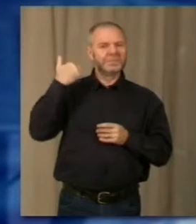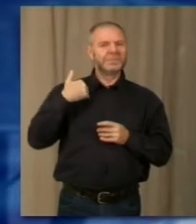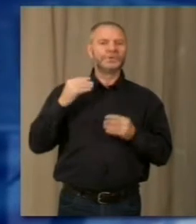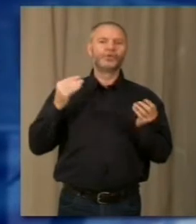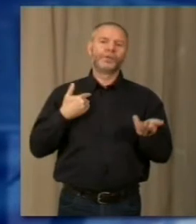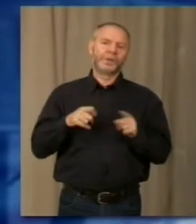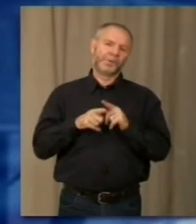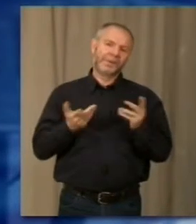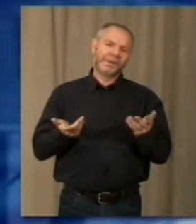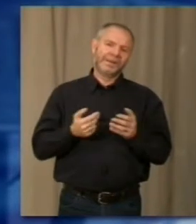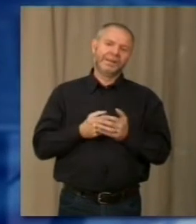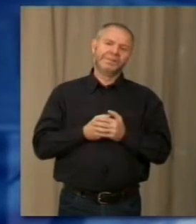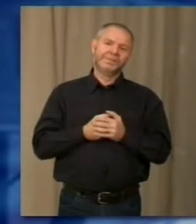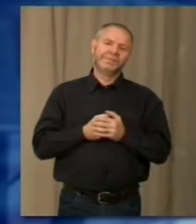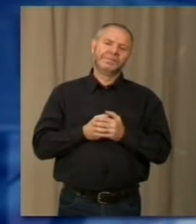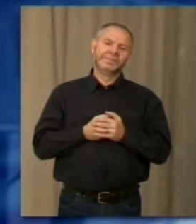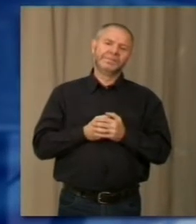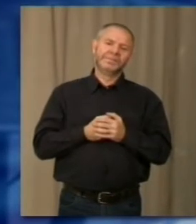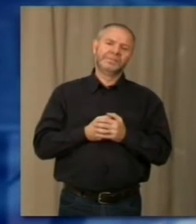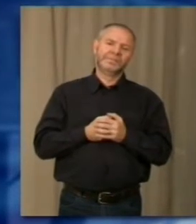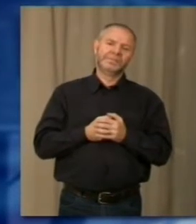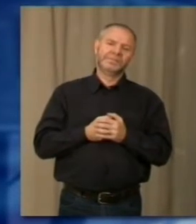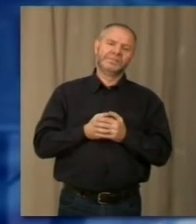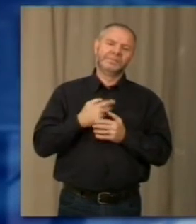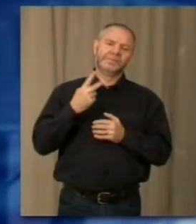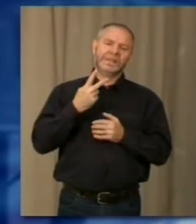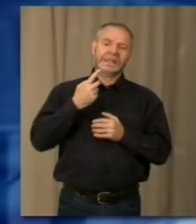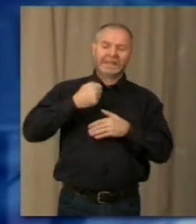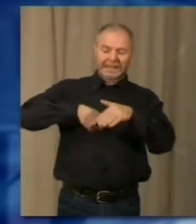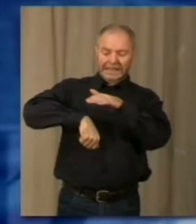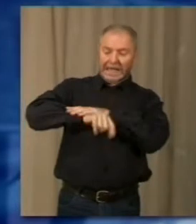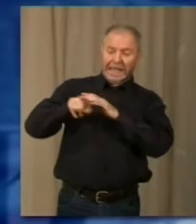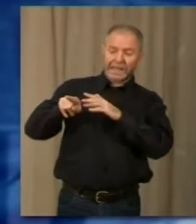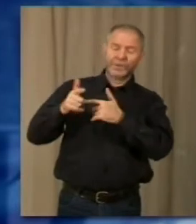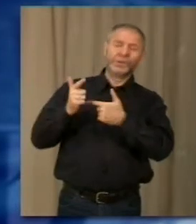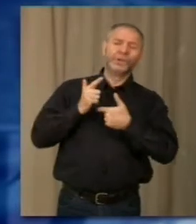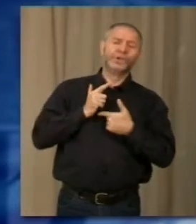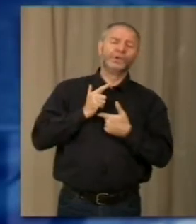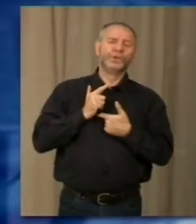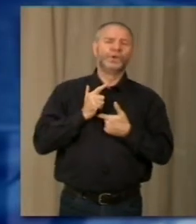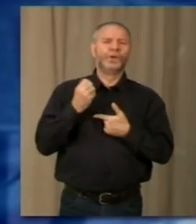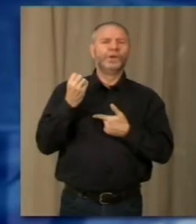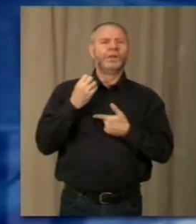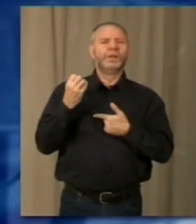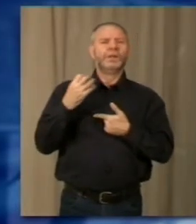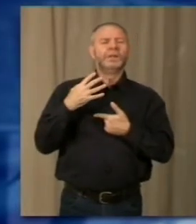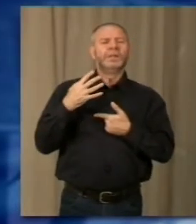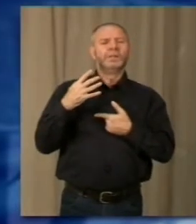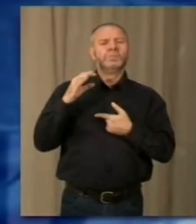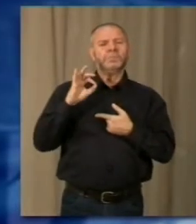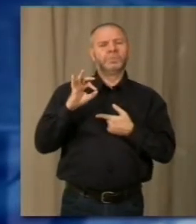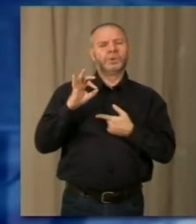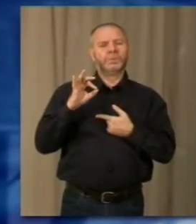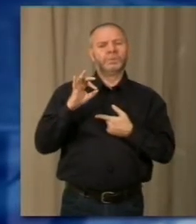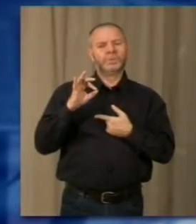e fondamentalmente il calcio mi ha insegnato tanto ma la cosa che più mi ha insegnato è